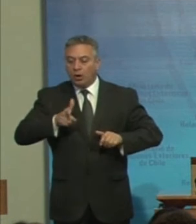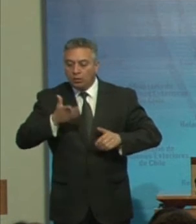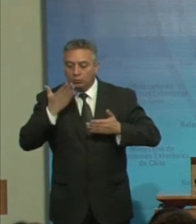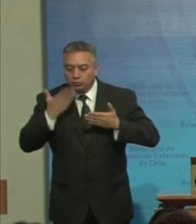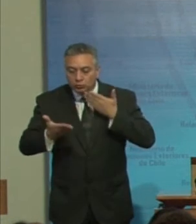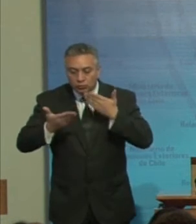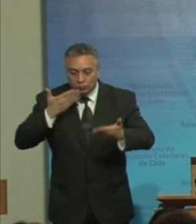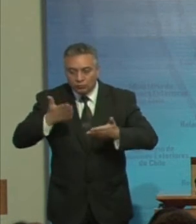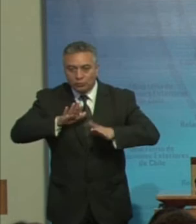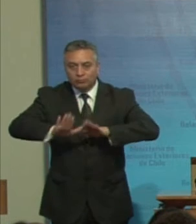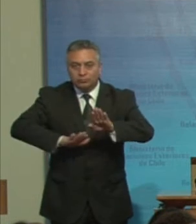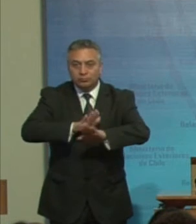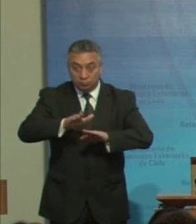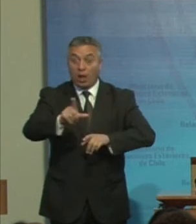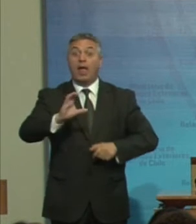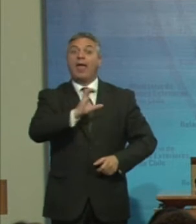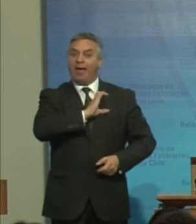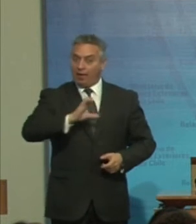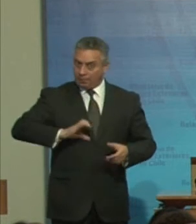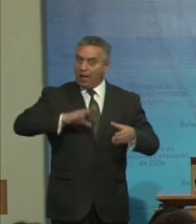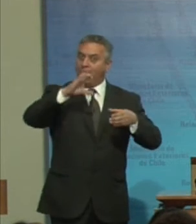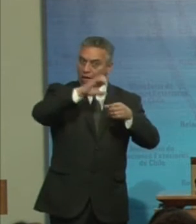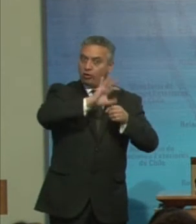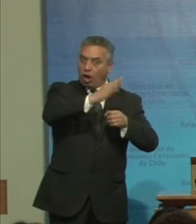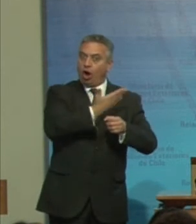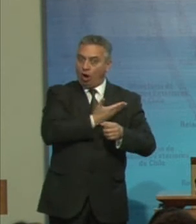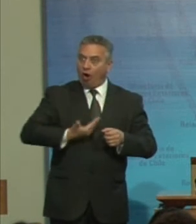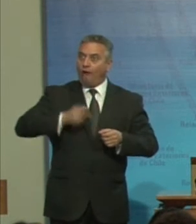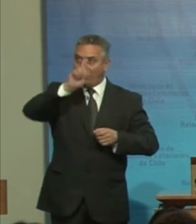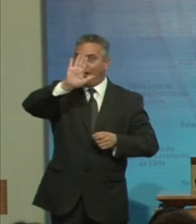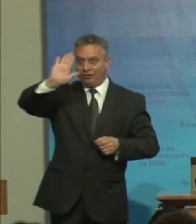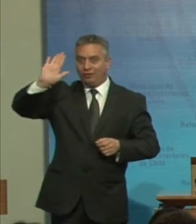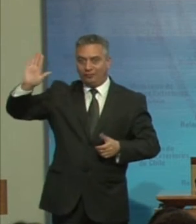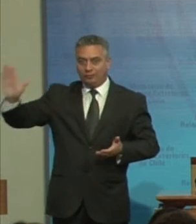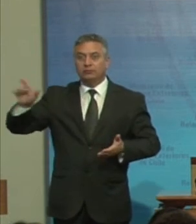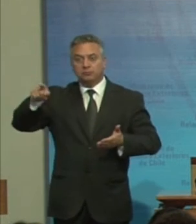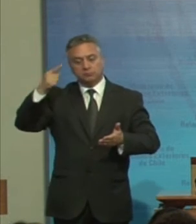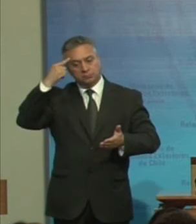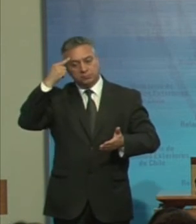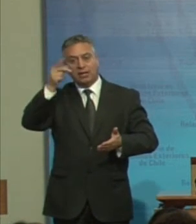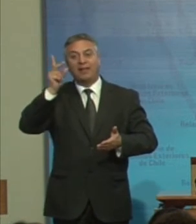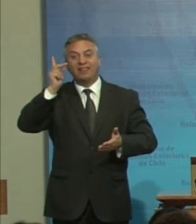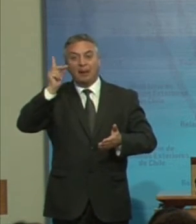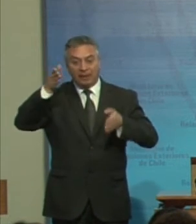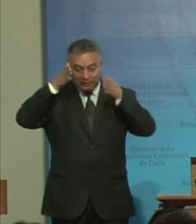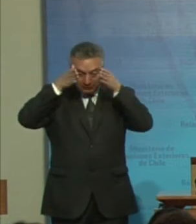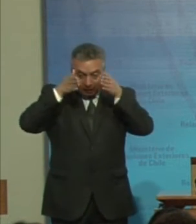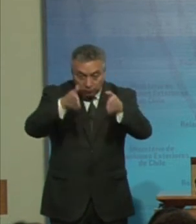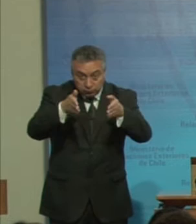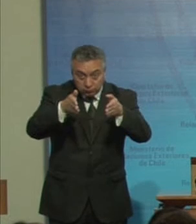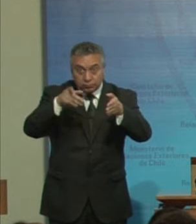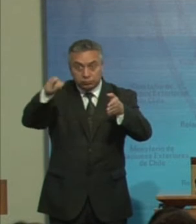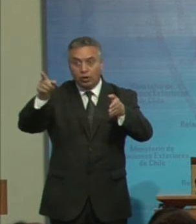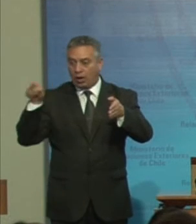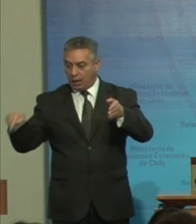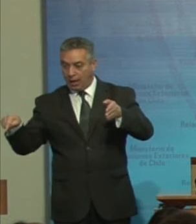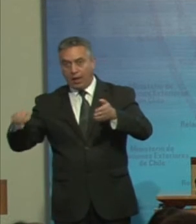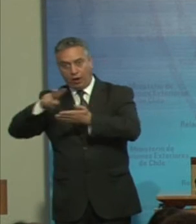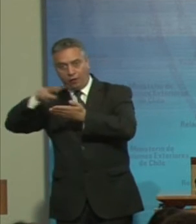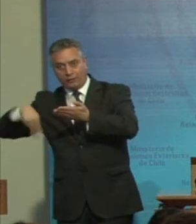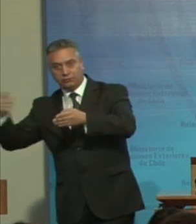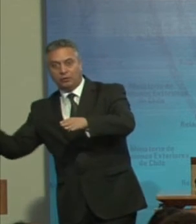Y sus gobiernos Que define la discapacidad Desde dicho enfoque Y obliga A los estados